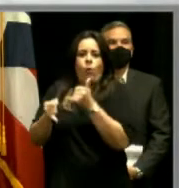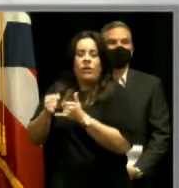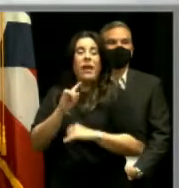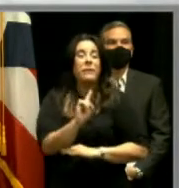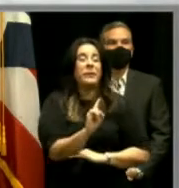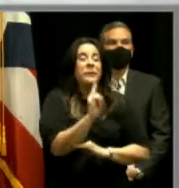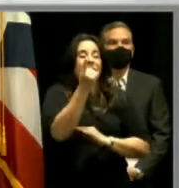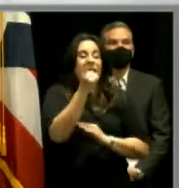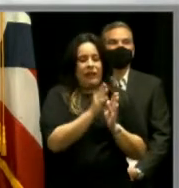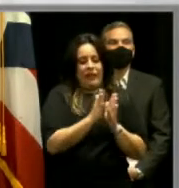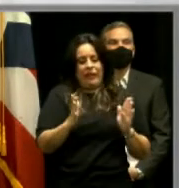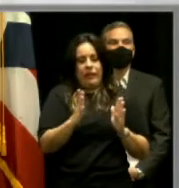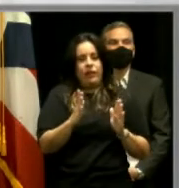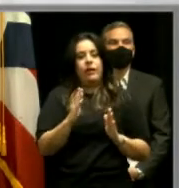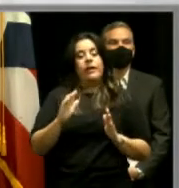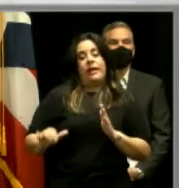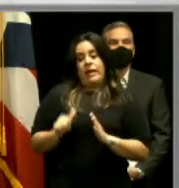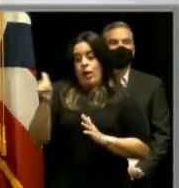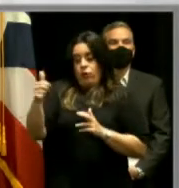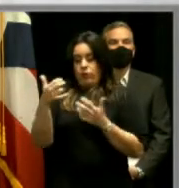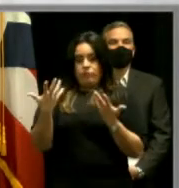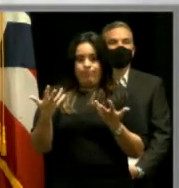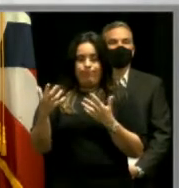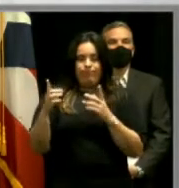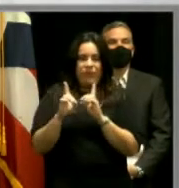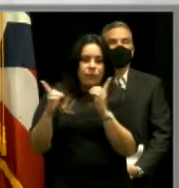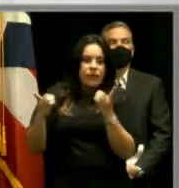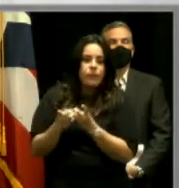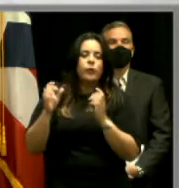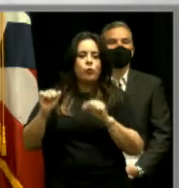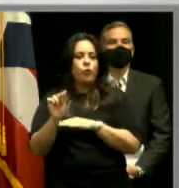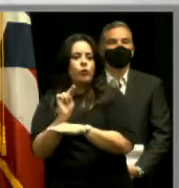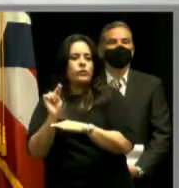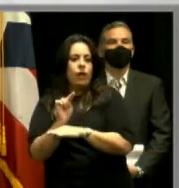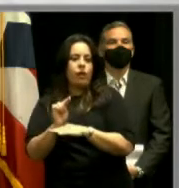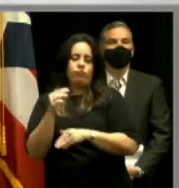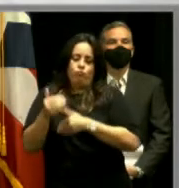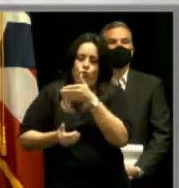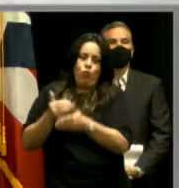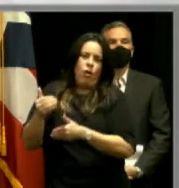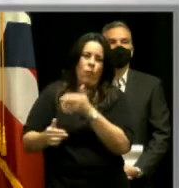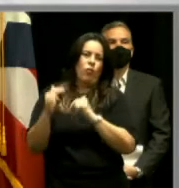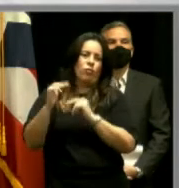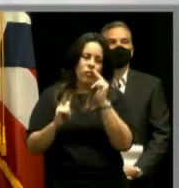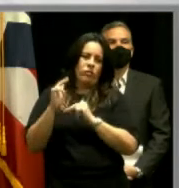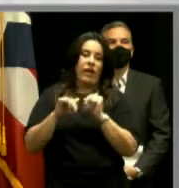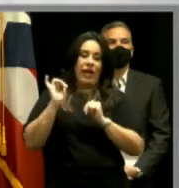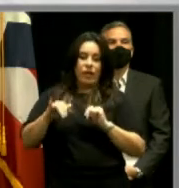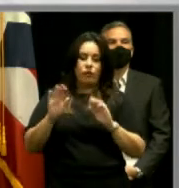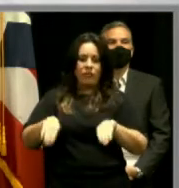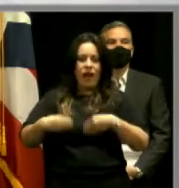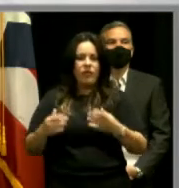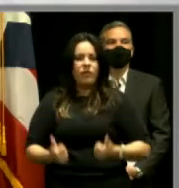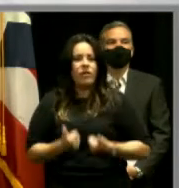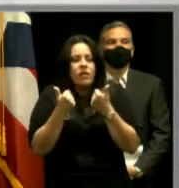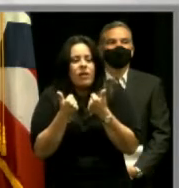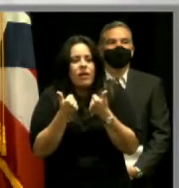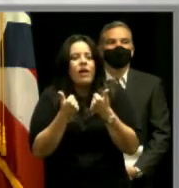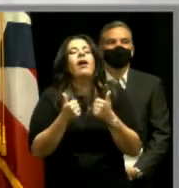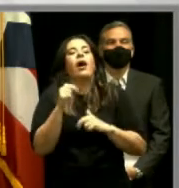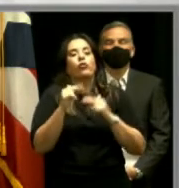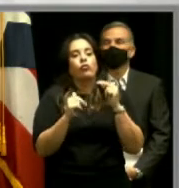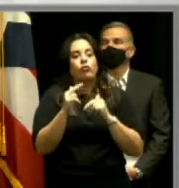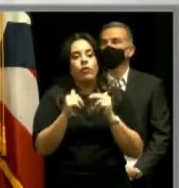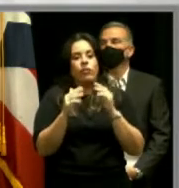fase, y que el resto de las unidades se puedan estar utilizando según se vayan construyendo. Esto es darle vida a una estructura de